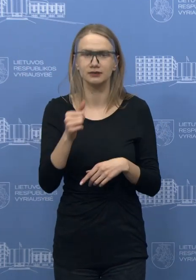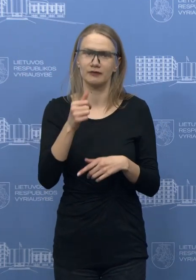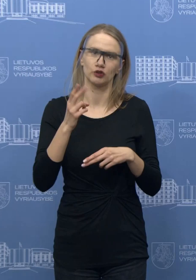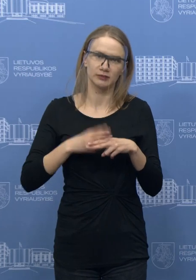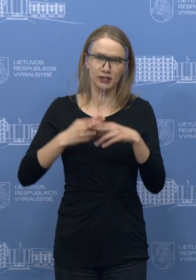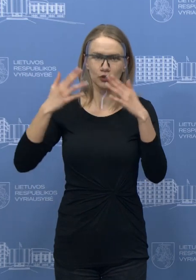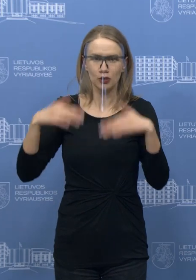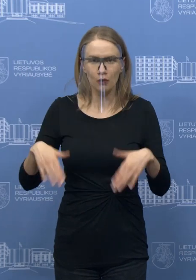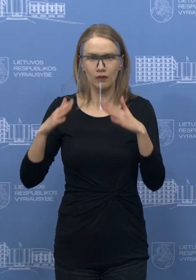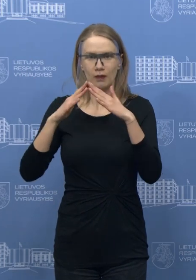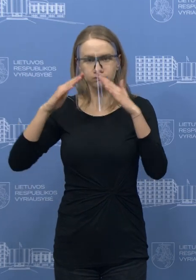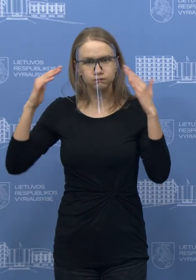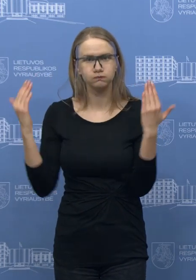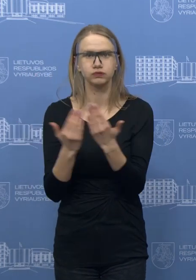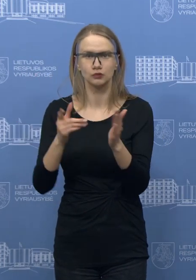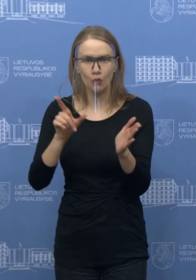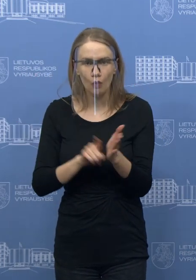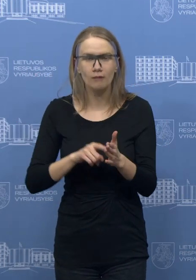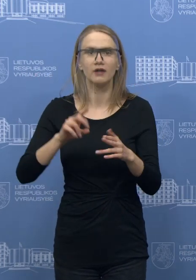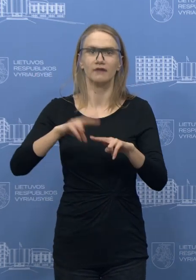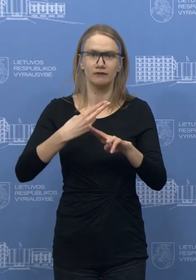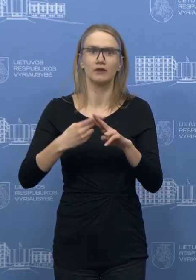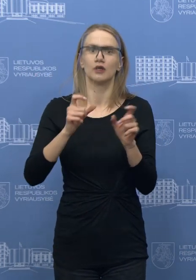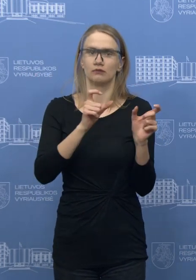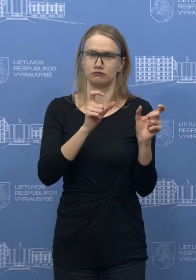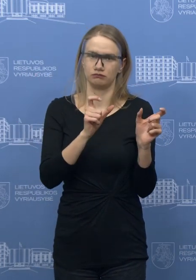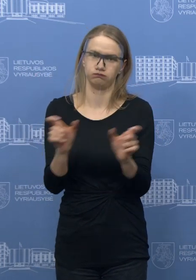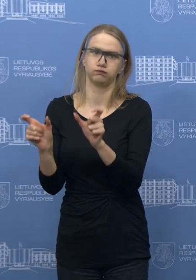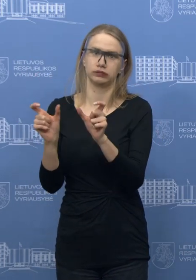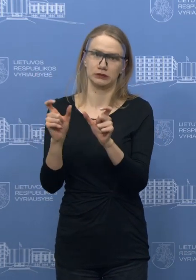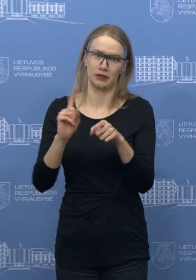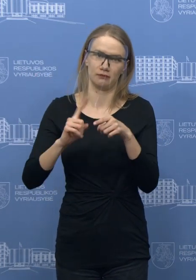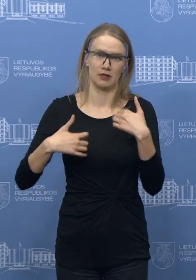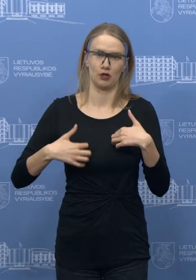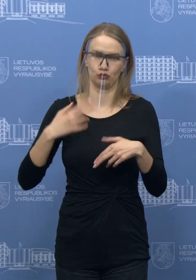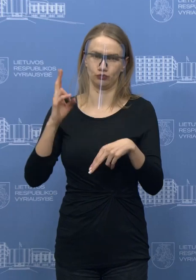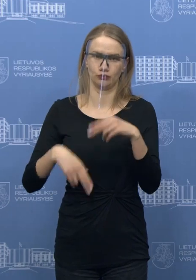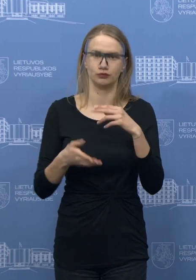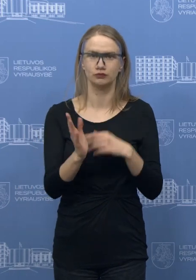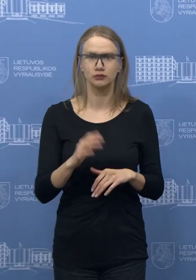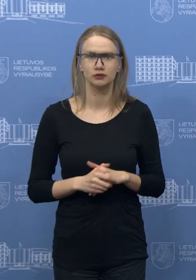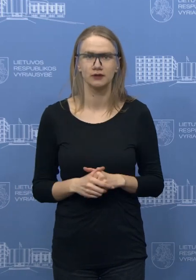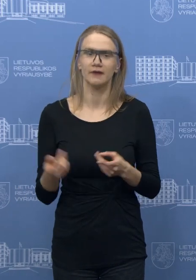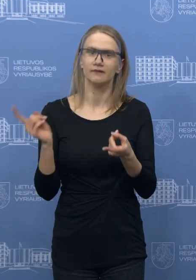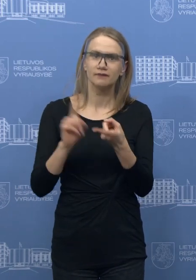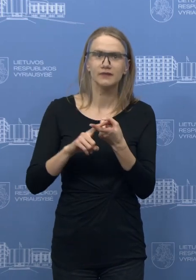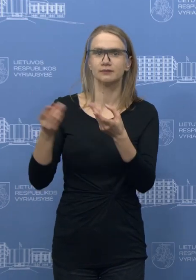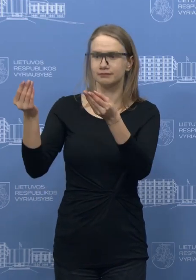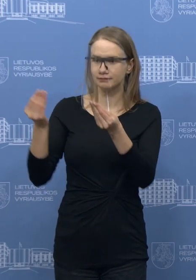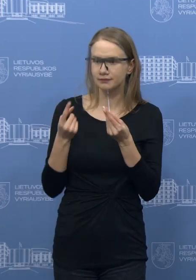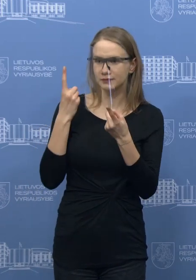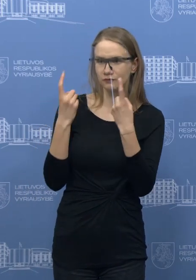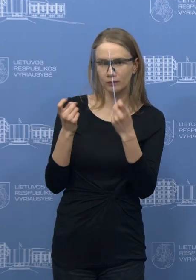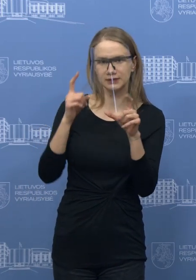sergą, tai tos prognozes gali nysipildyti. Tai mes ir įvertindami ir realią situaciją, ir prognozes, kurias mes turime,